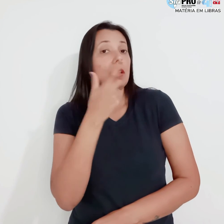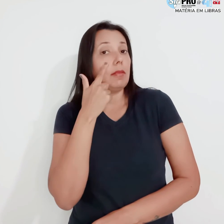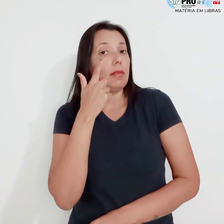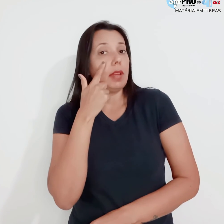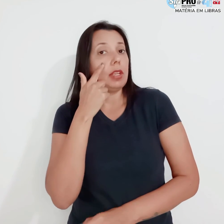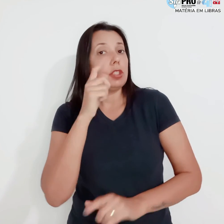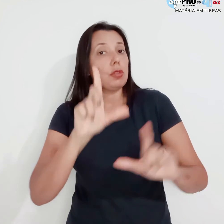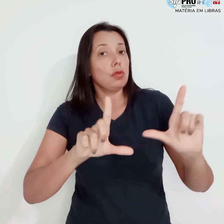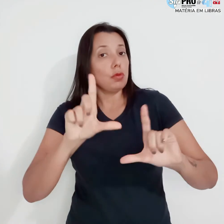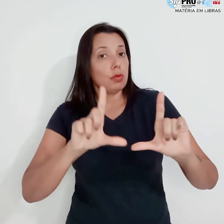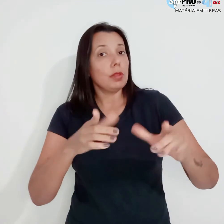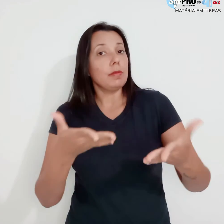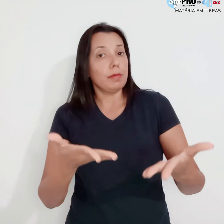o vídeo. . . . .